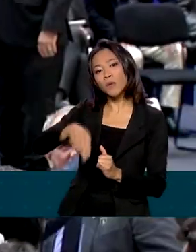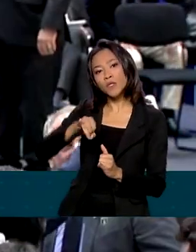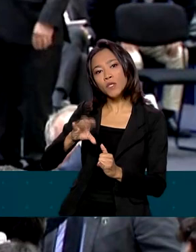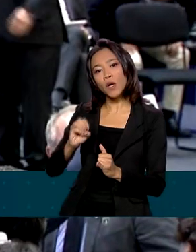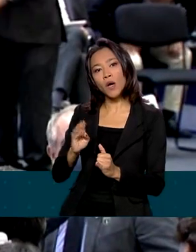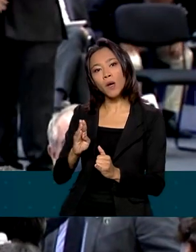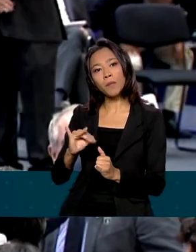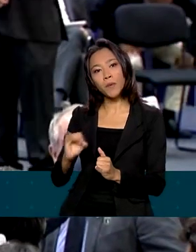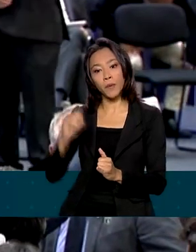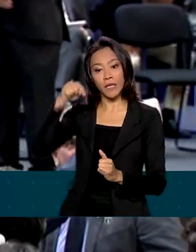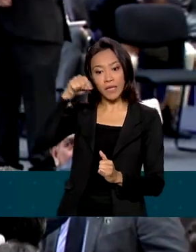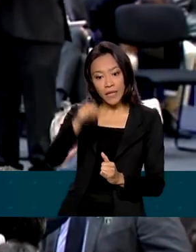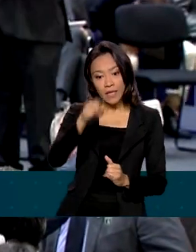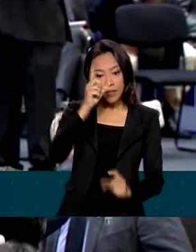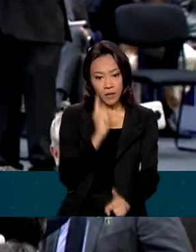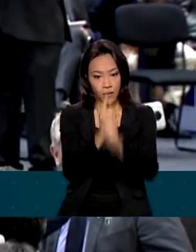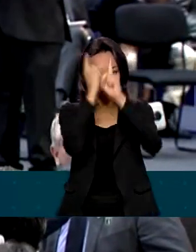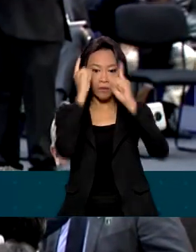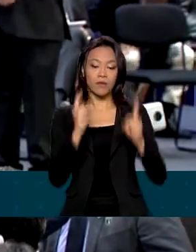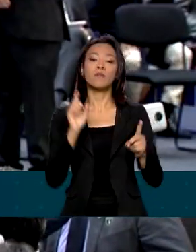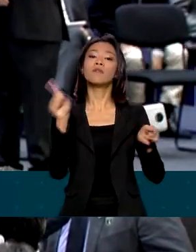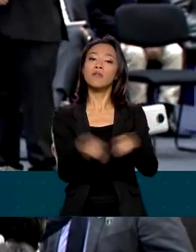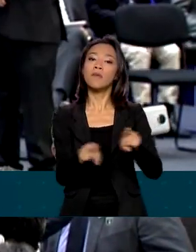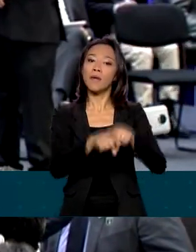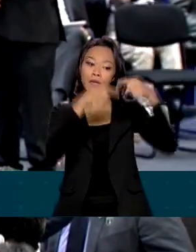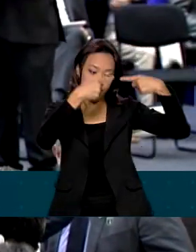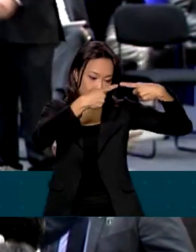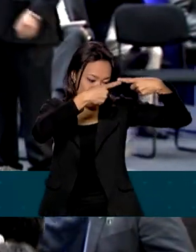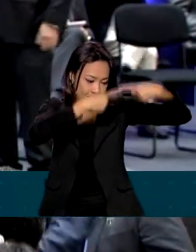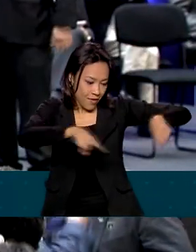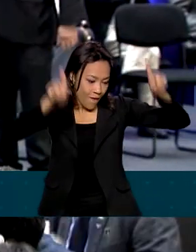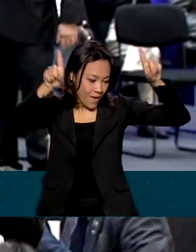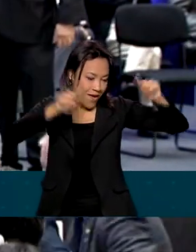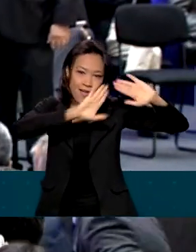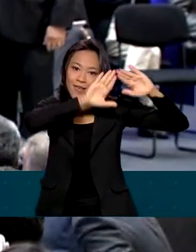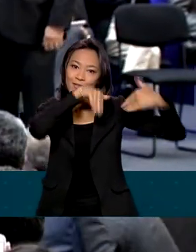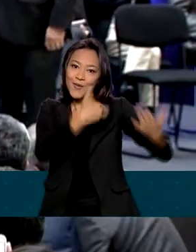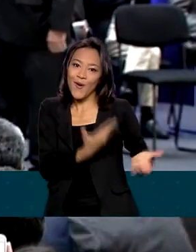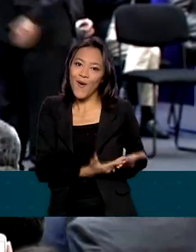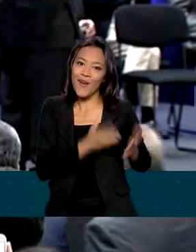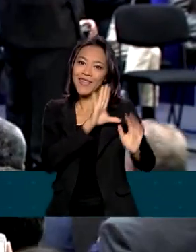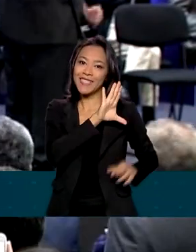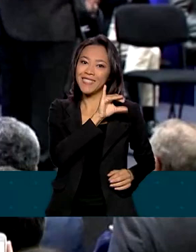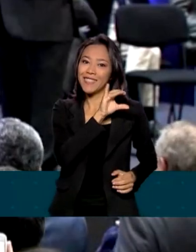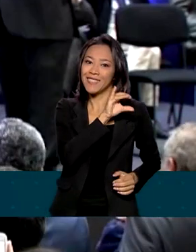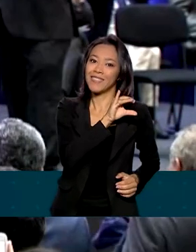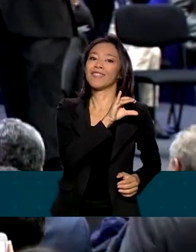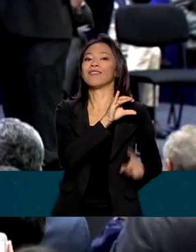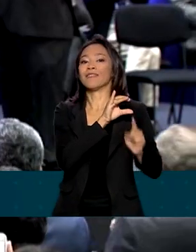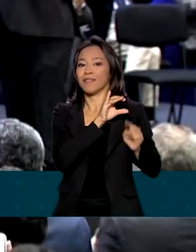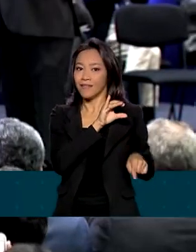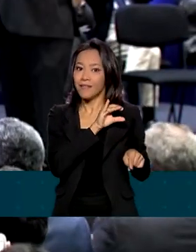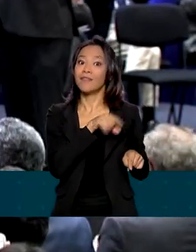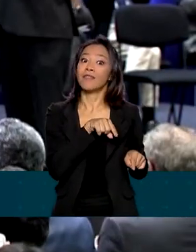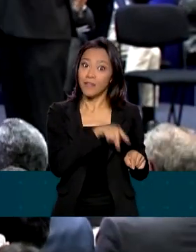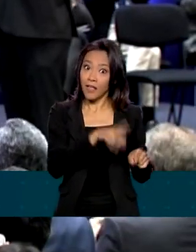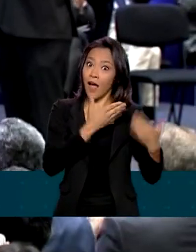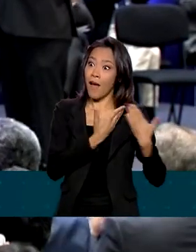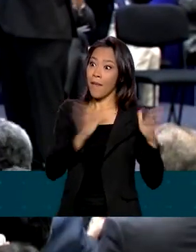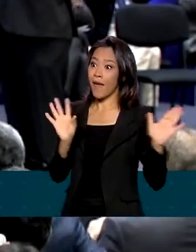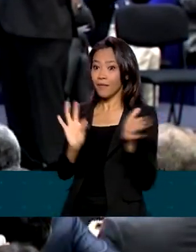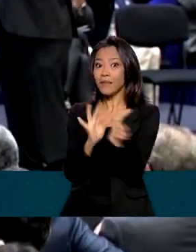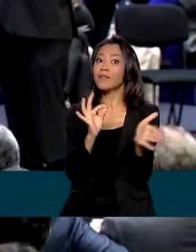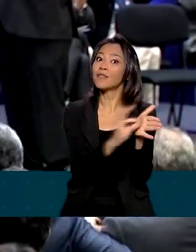Durante o evento, foi inaugurada também a Escola de Ciências Ilum, ligada ao CNPEN, e que está com inscrições